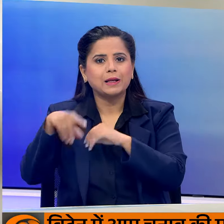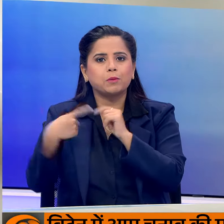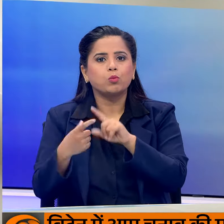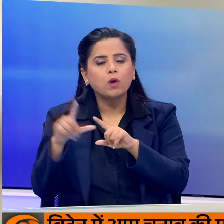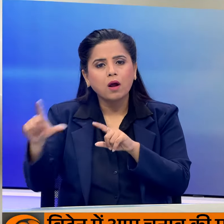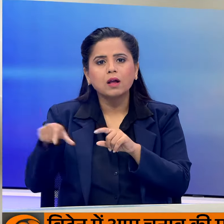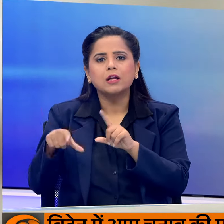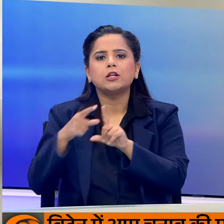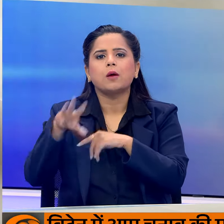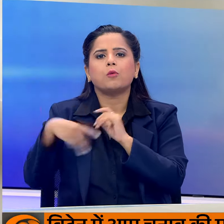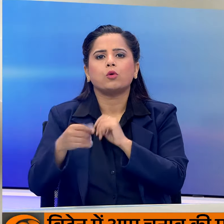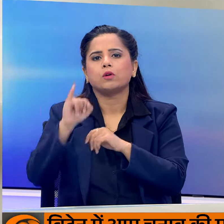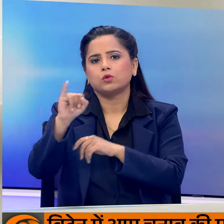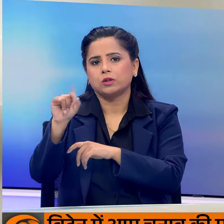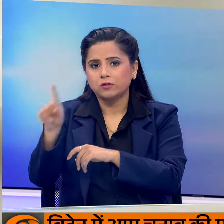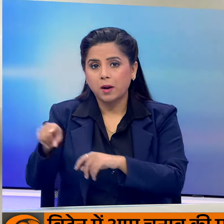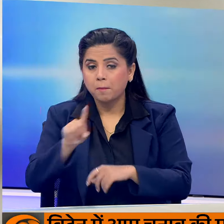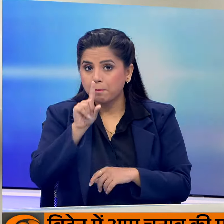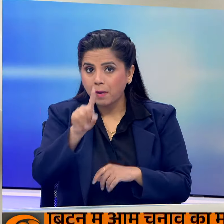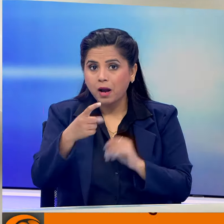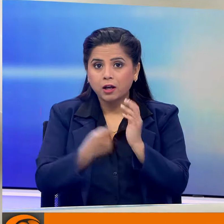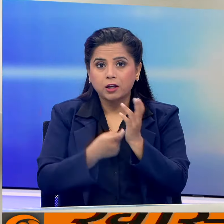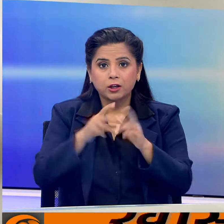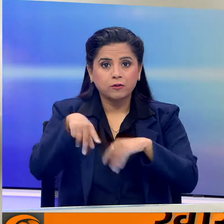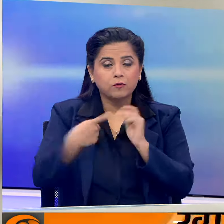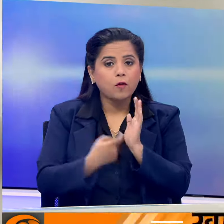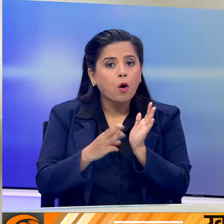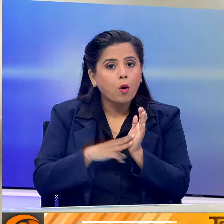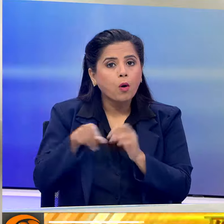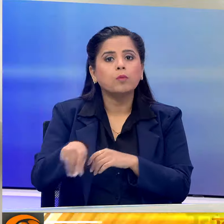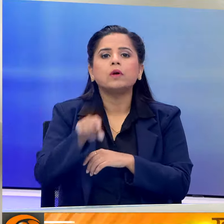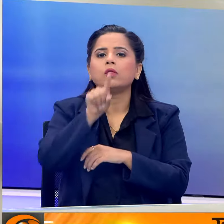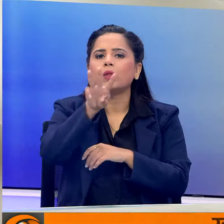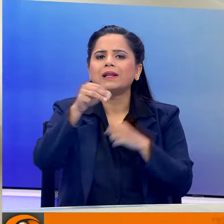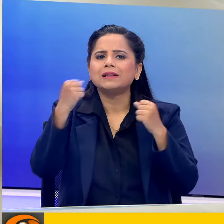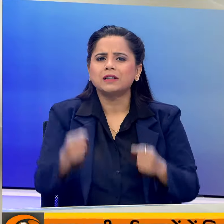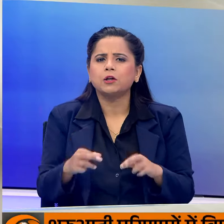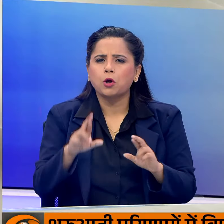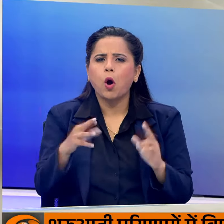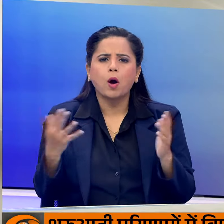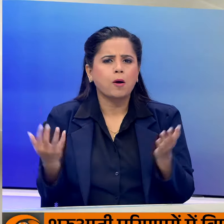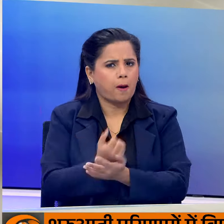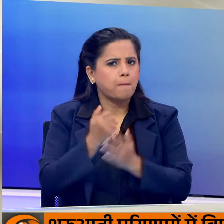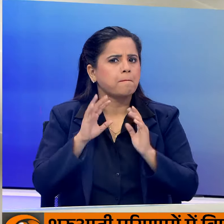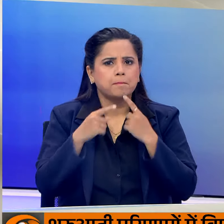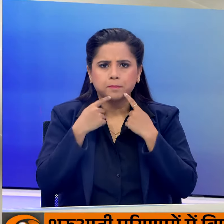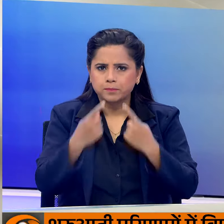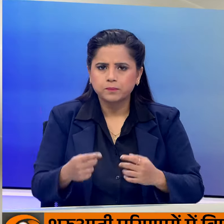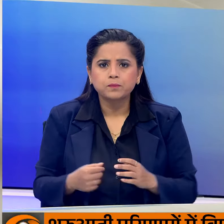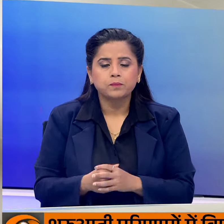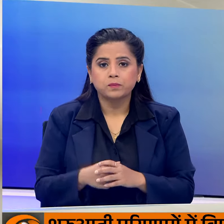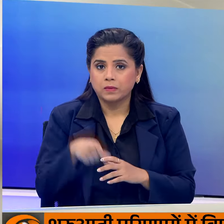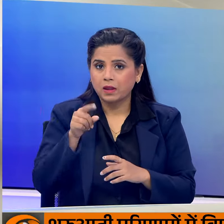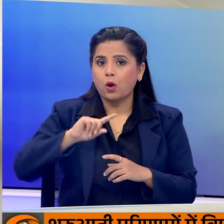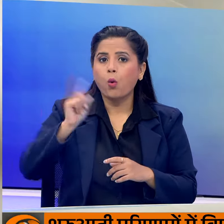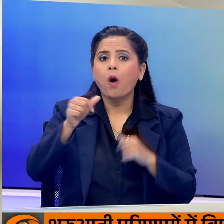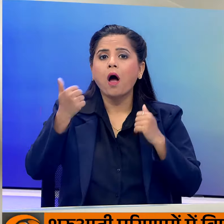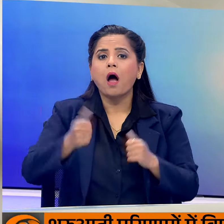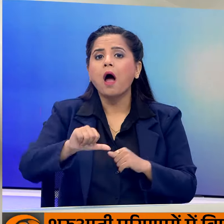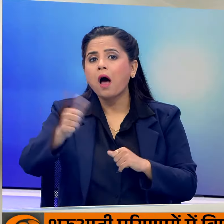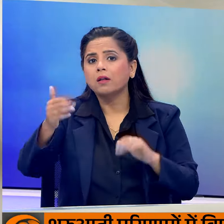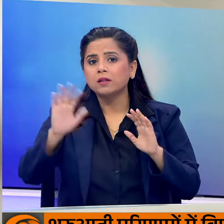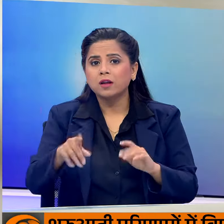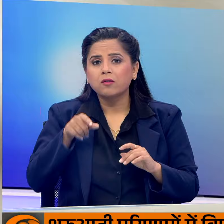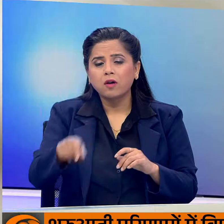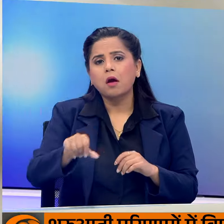डेमोक्राट्स को 61 जबकी रिफॉर्म यूके को 13 सीटे मिलने का अनुमान जटाया गया है बाकी सीटे अन्यक